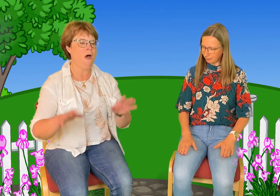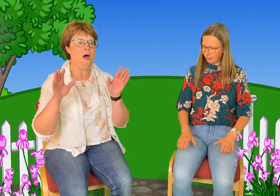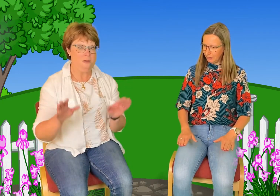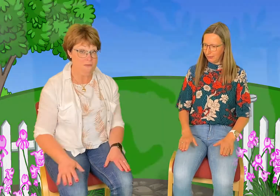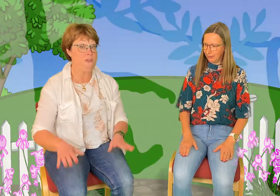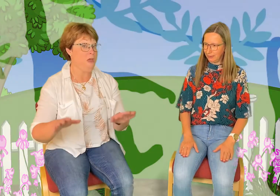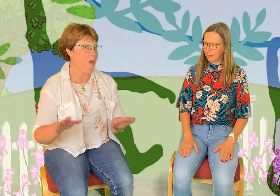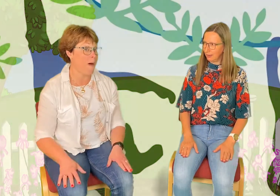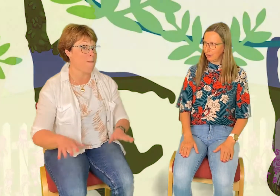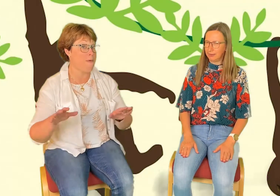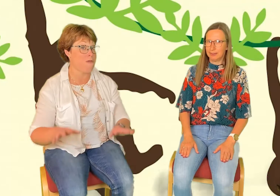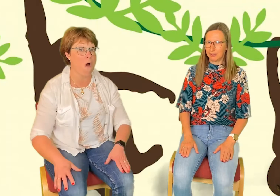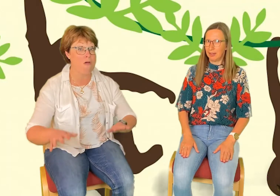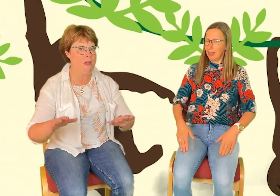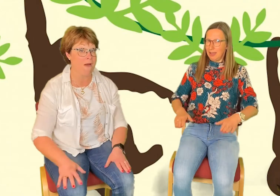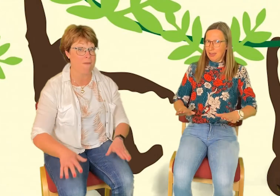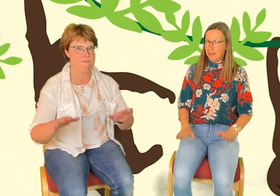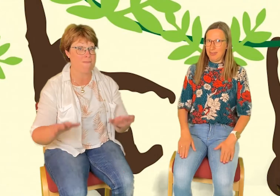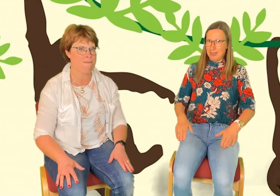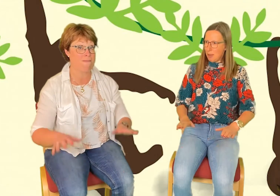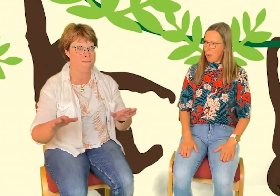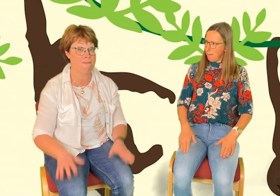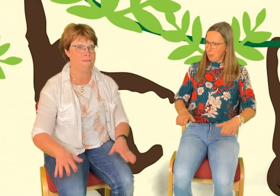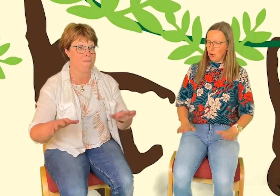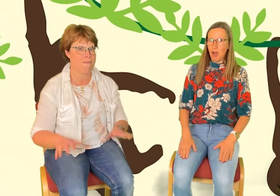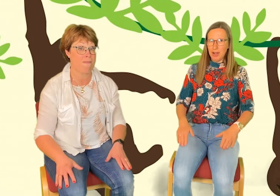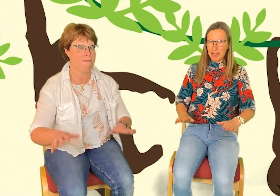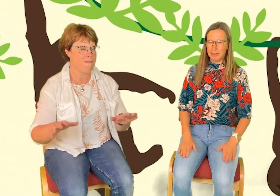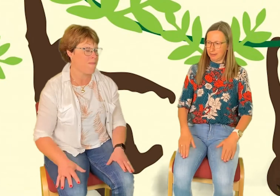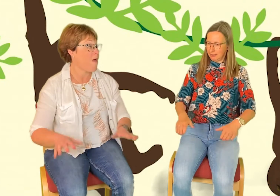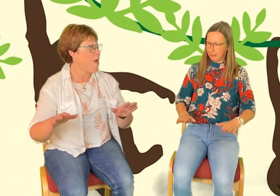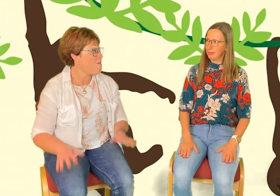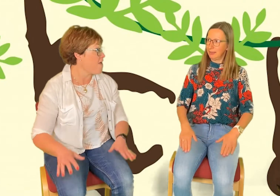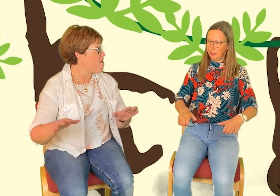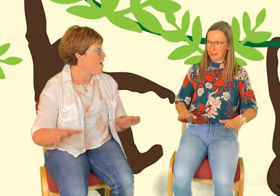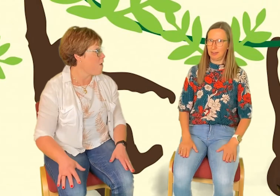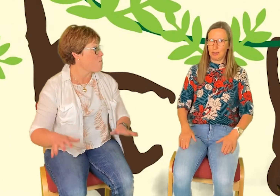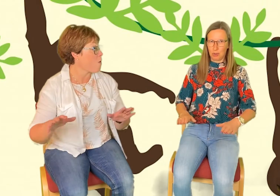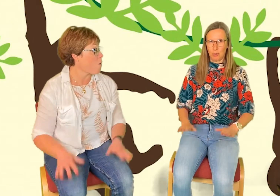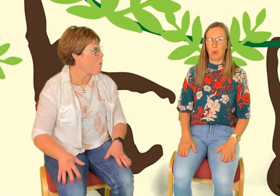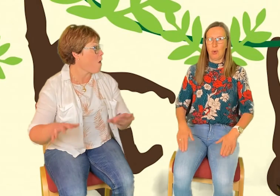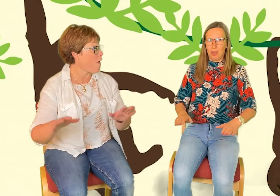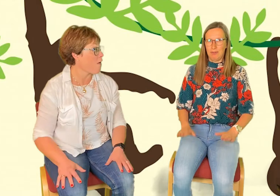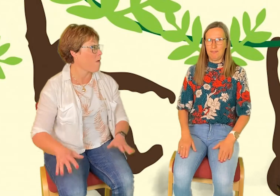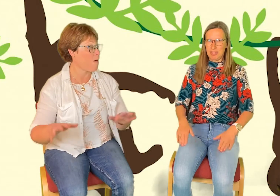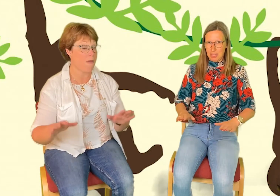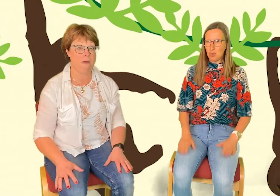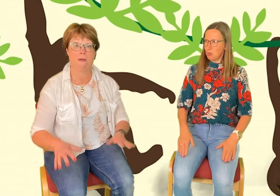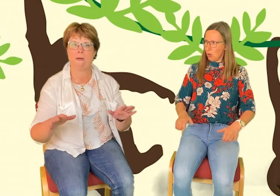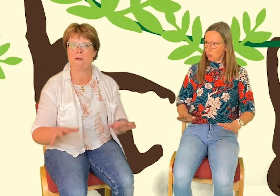Vi är barbianer. Vi är barbianer. Vi är barbianer. ute och går. Vi är ute och